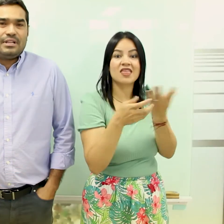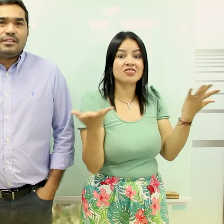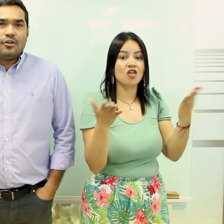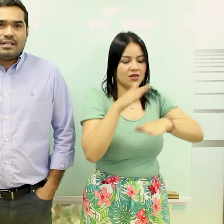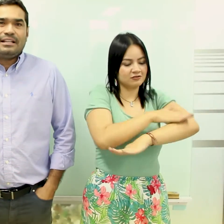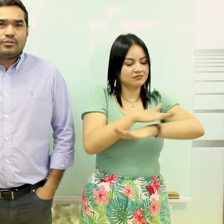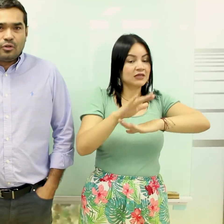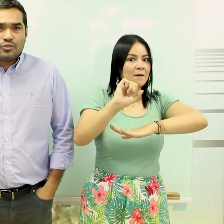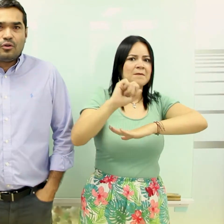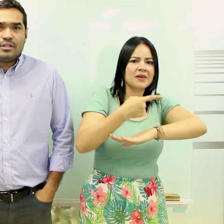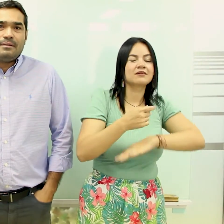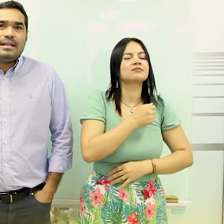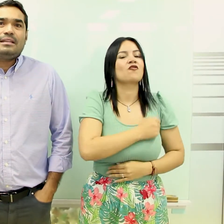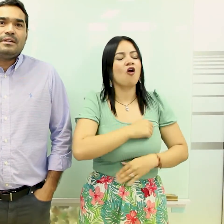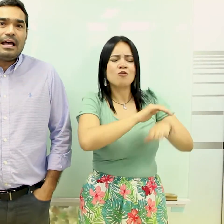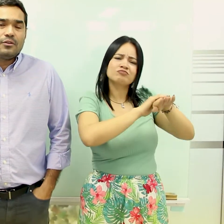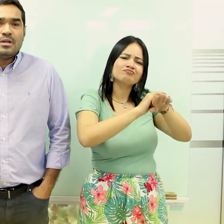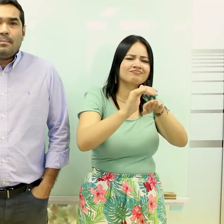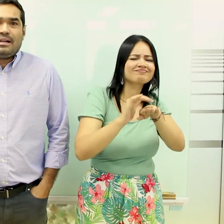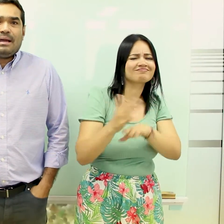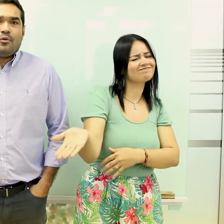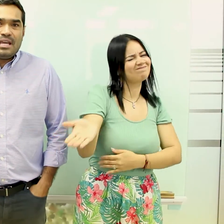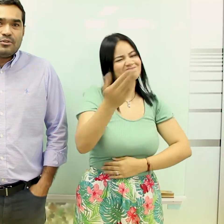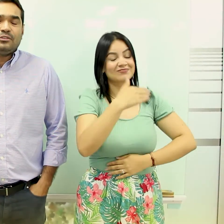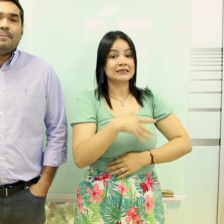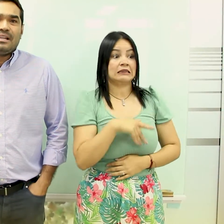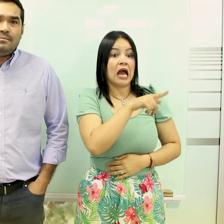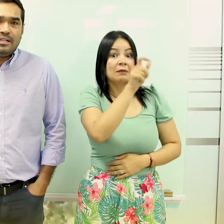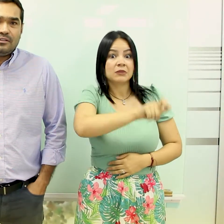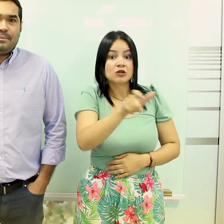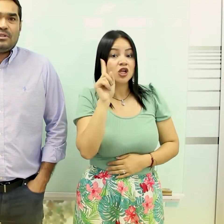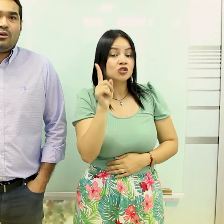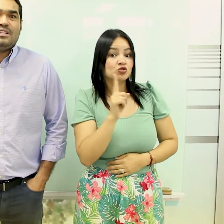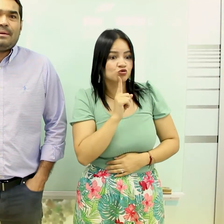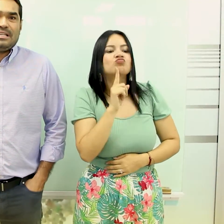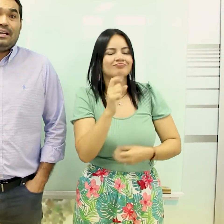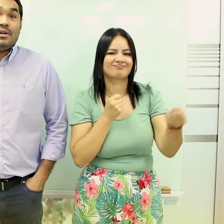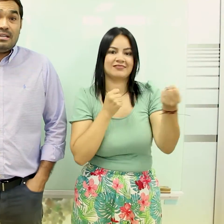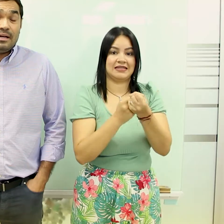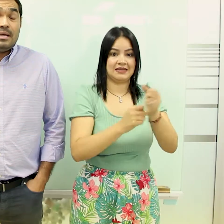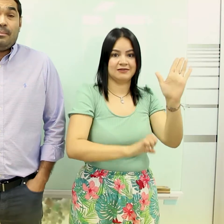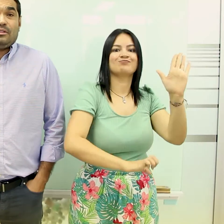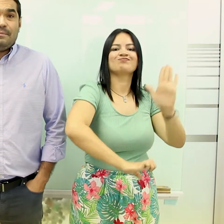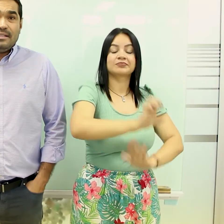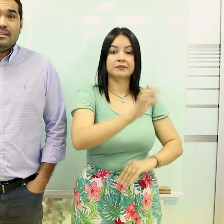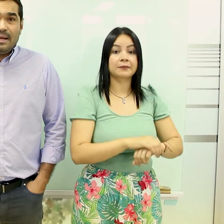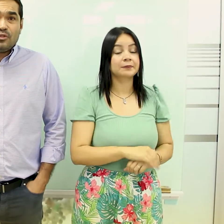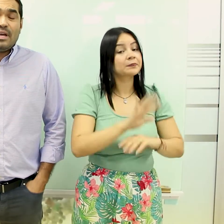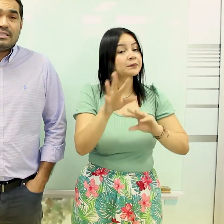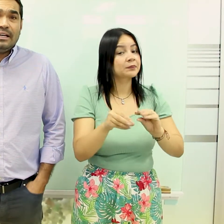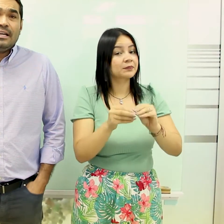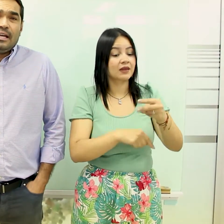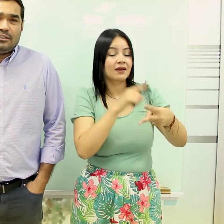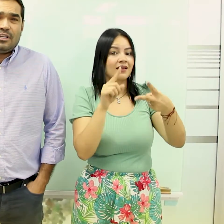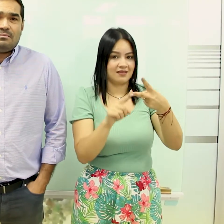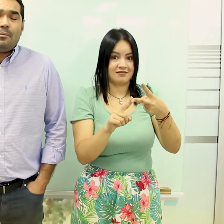la Gobernación de Antioquia, que están todos cordialmente invitados para que apoyemos estos emprendimientos de las personas con discapacidad auditiva. Pero también tendremos